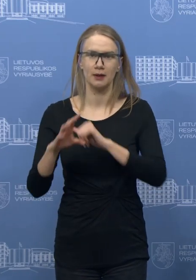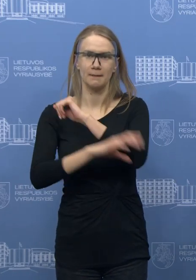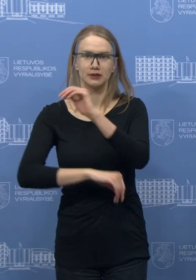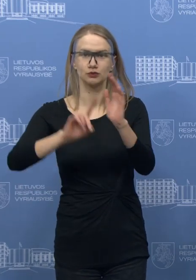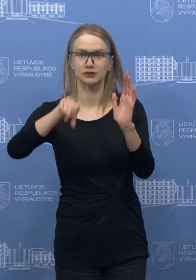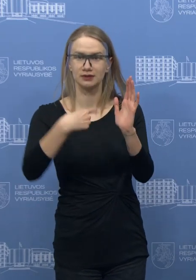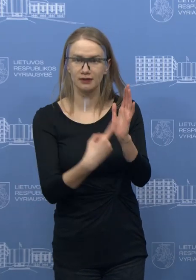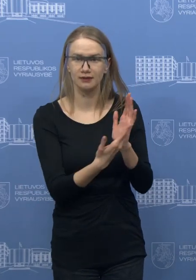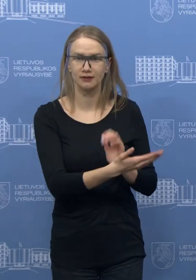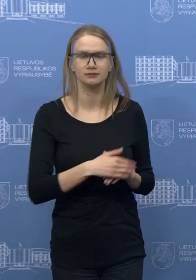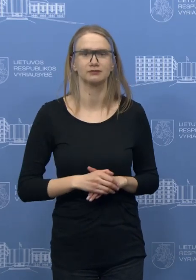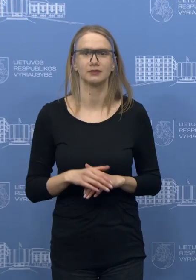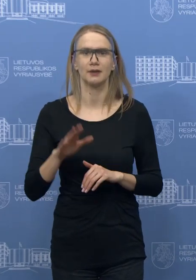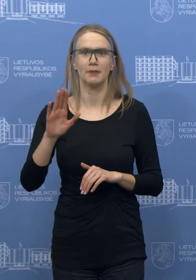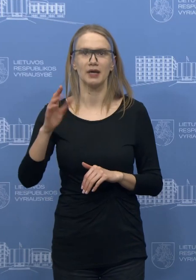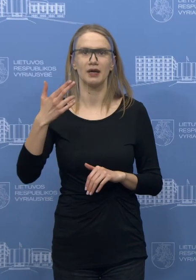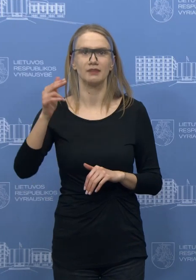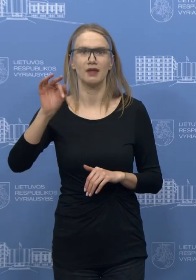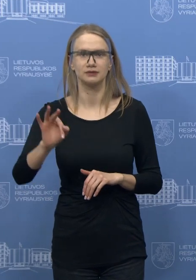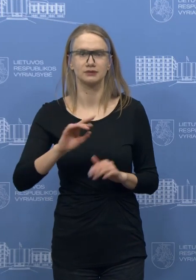klausimas Ignas Jačiauskas, BNs.